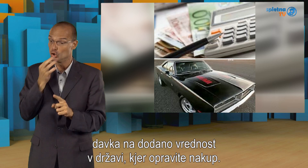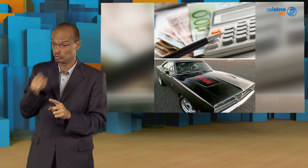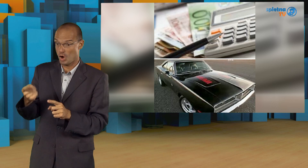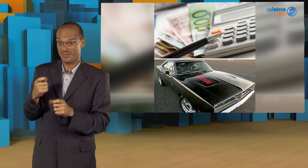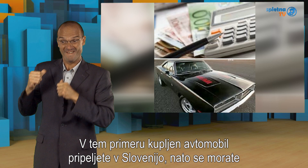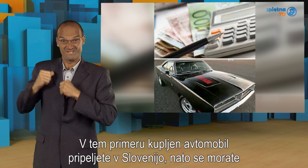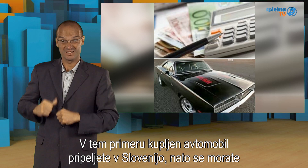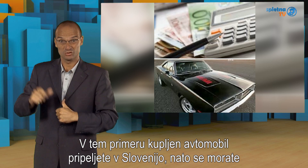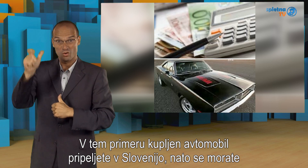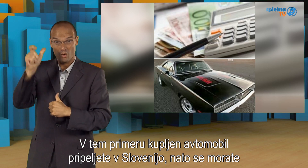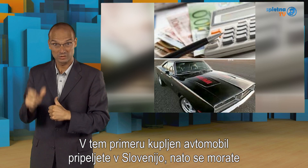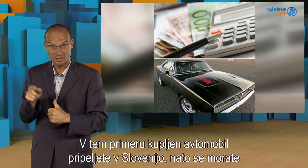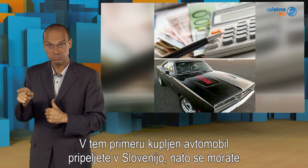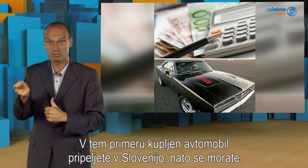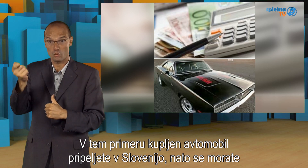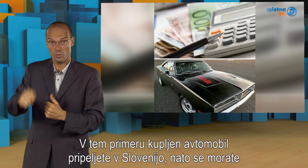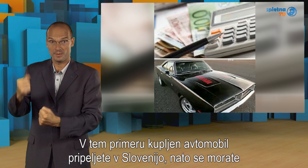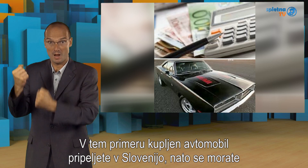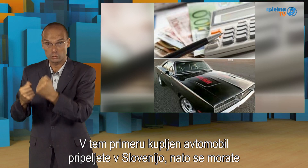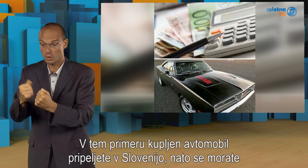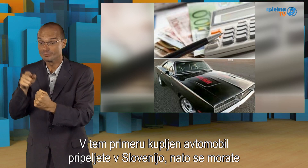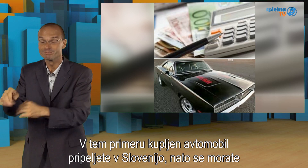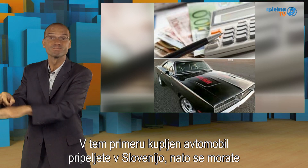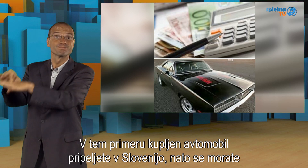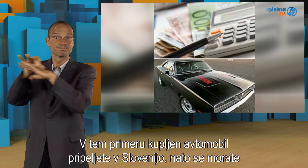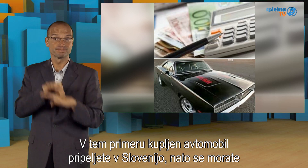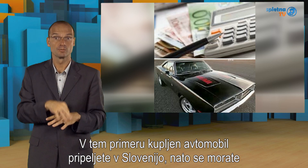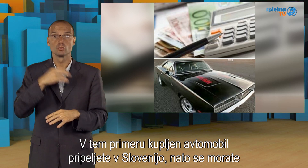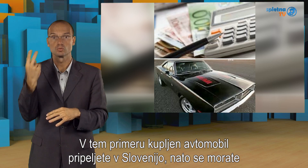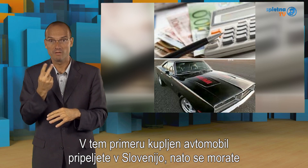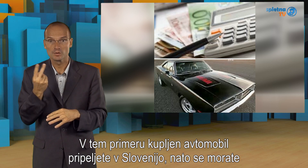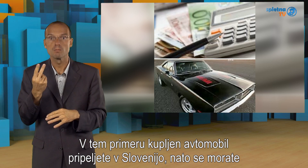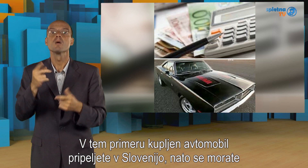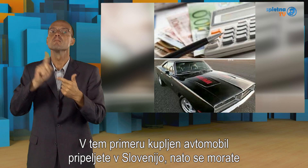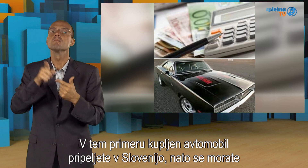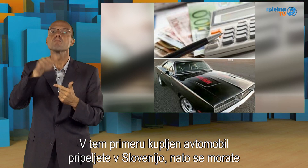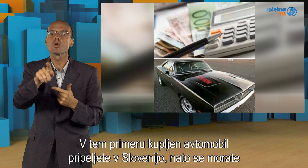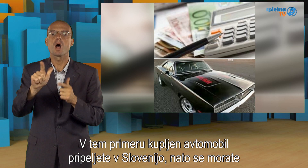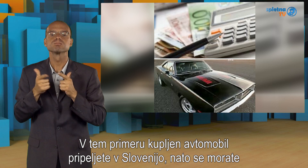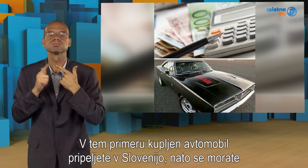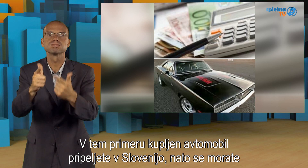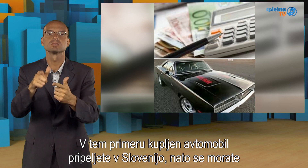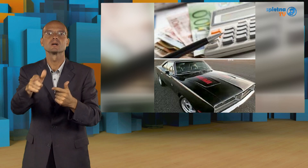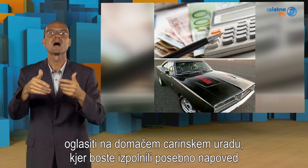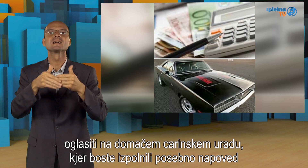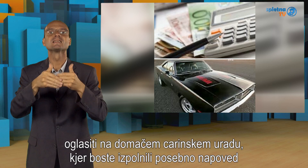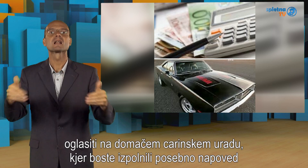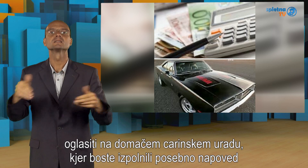V tem primeru vkupljen avtomobil prepeljete v Slovenijo, na to se morate oglasiti na domačem carinskem uradu, kjer boste